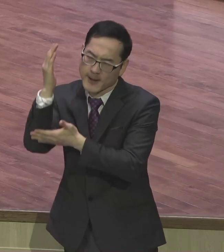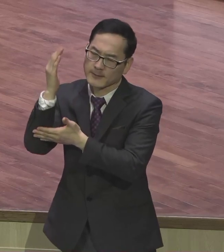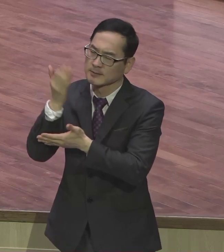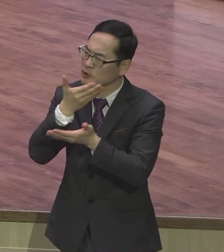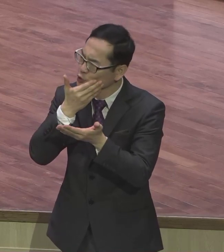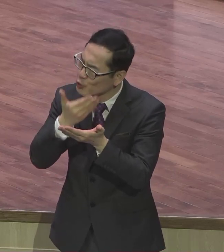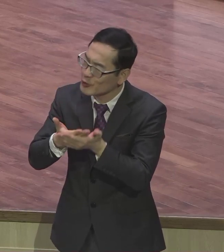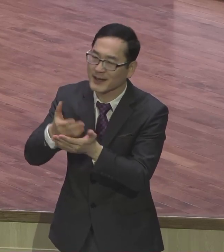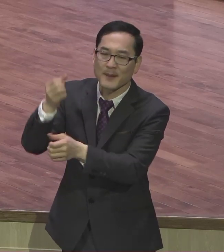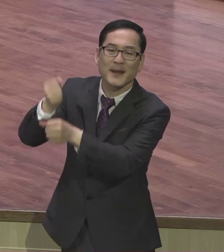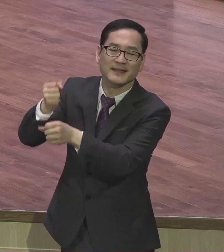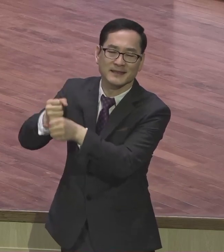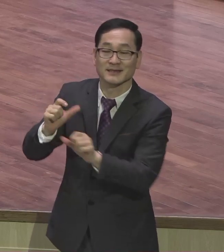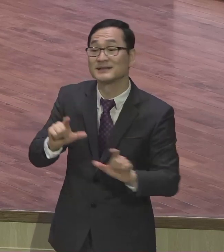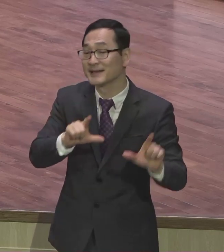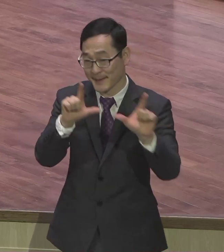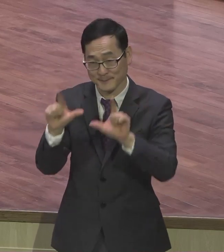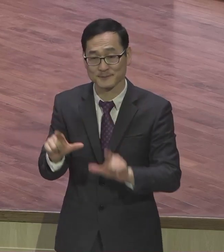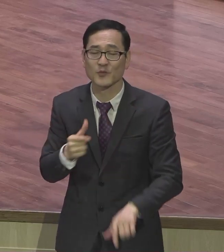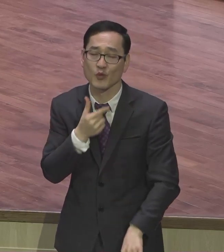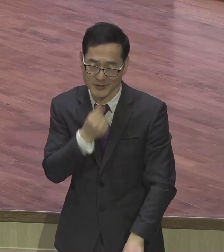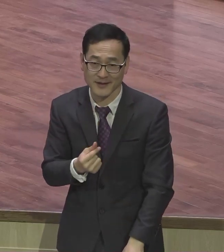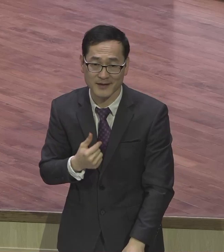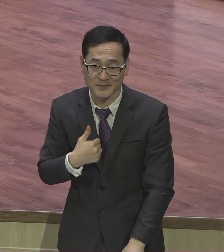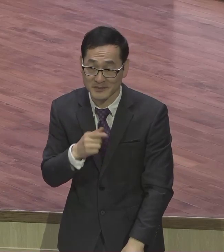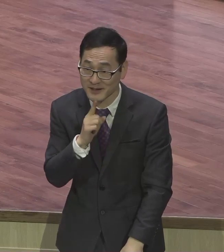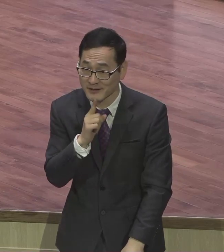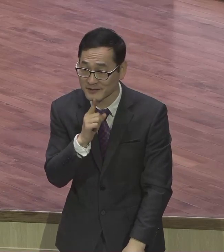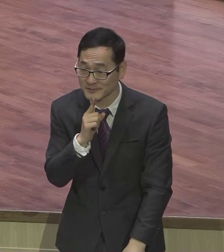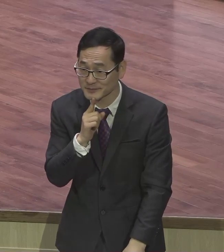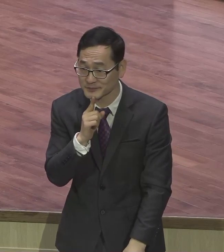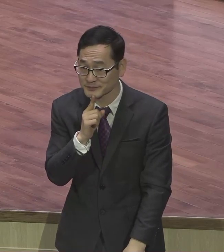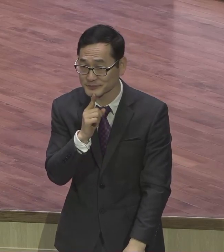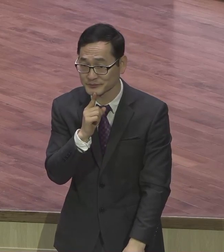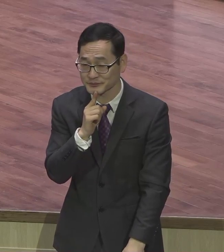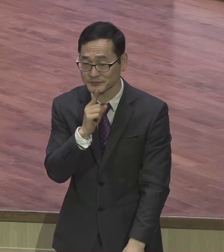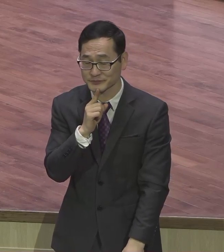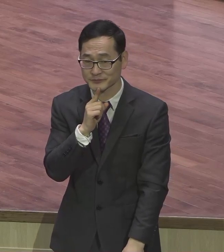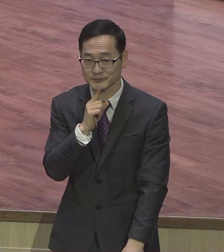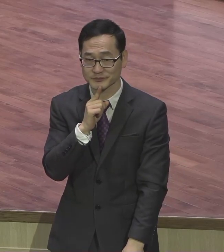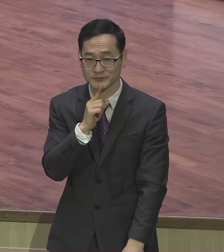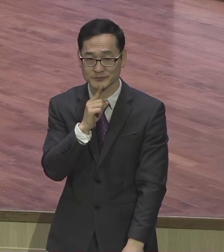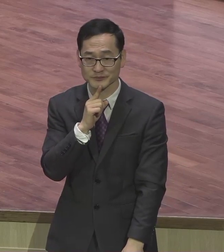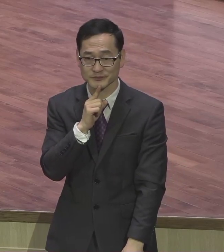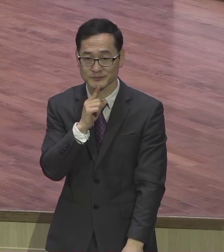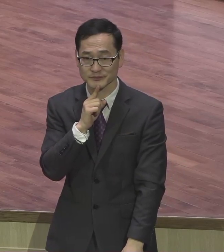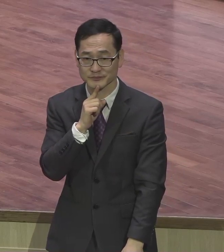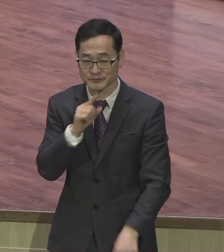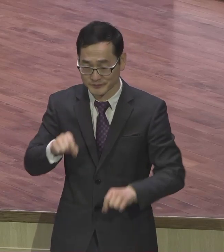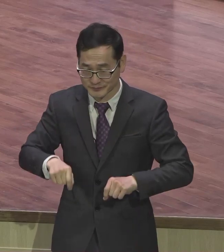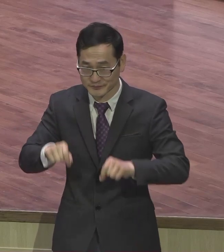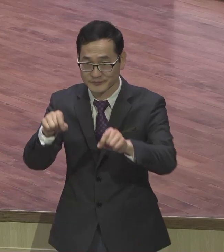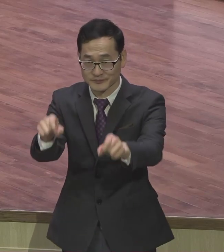그리스도를 종기하게 하는 삶을 내가 살아야 되겠다 오늘 잡으시기 바랍니다 오늘 제목입니다